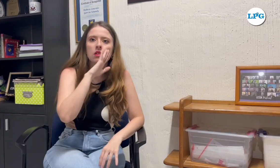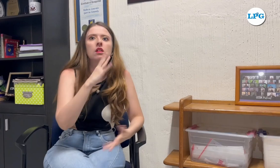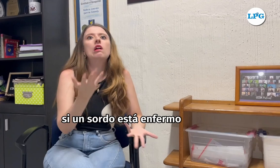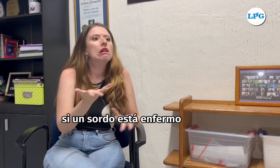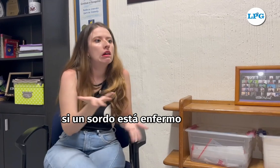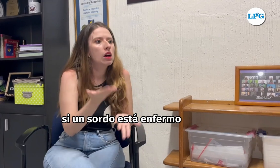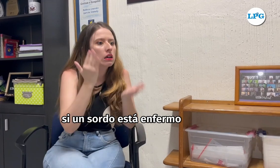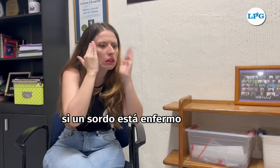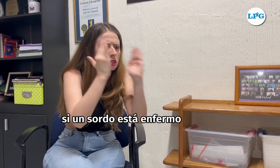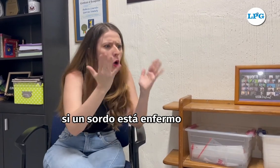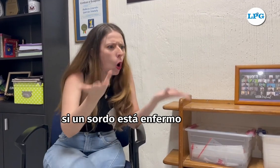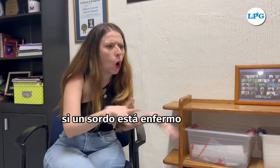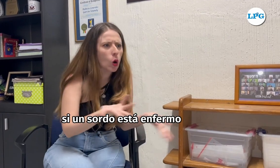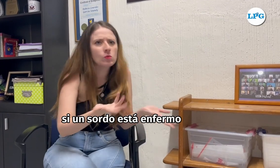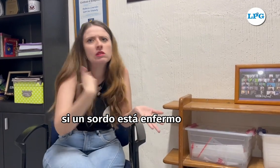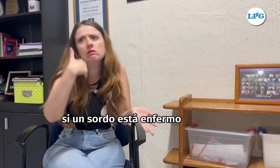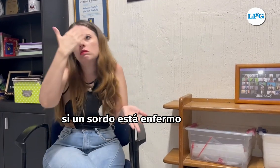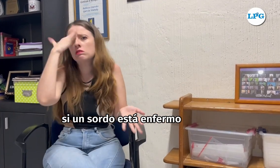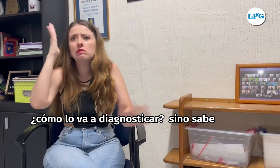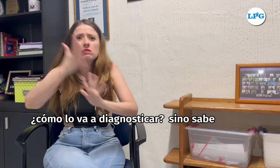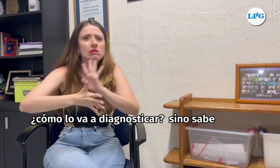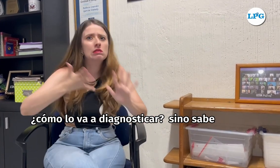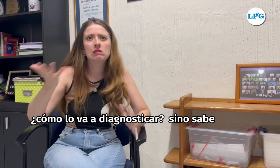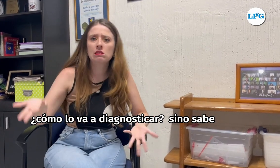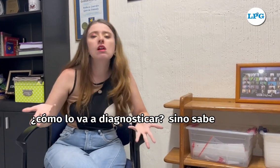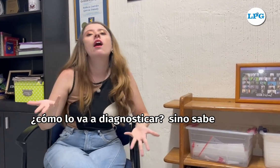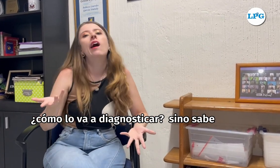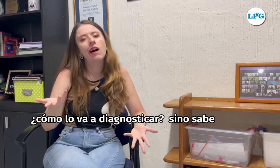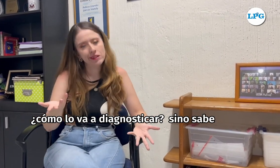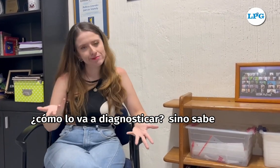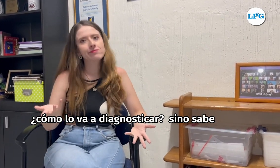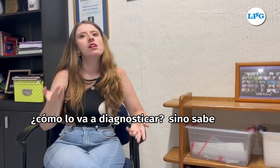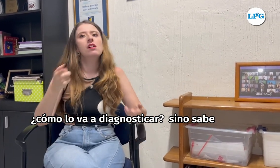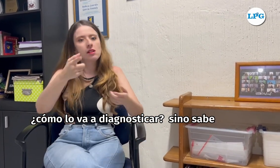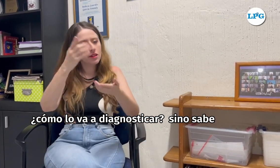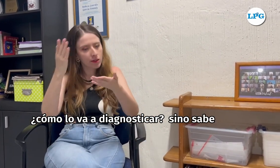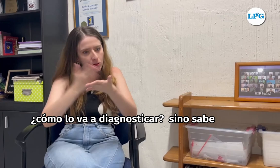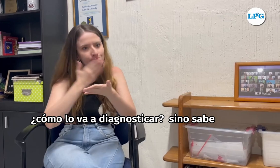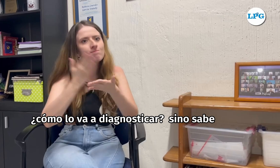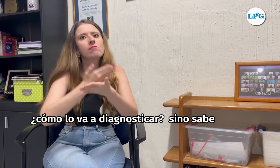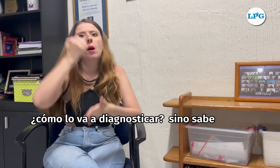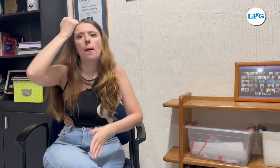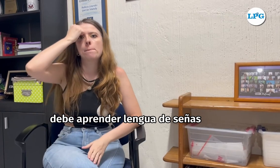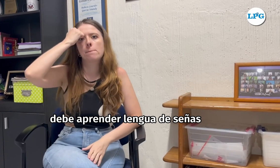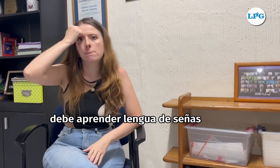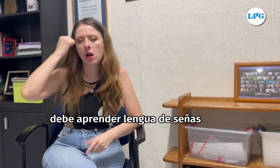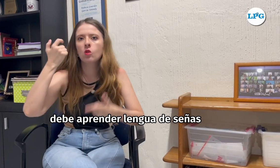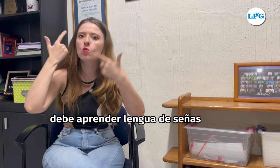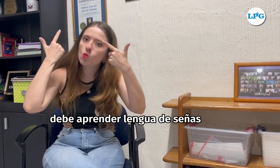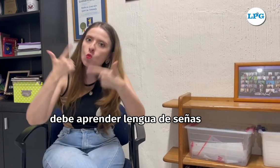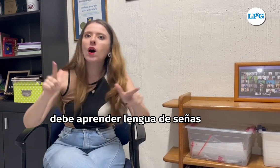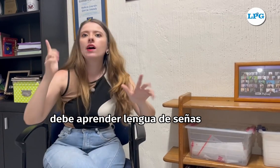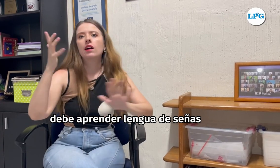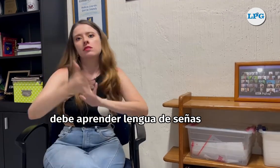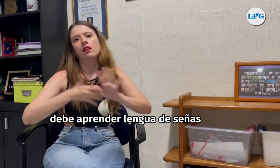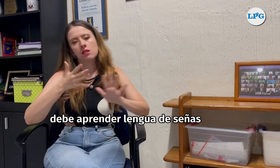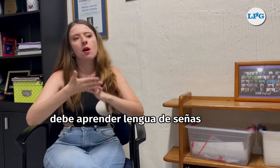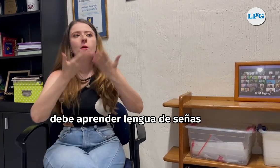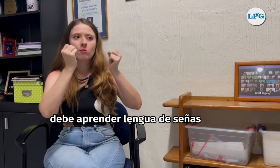Si no solo está entrando, ¿cómo lo van a diagnosticar? Si no saben cómo comunicarse, aprender lengua de